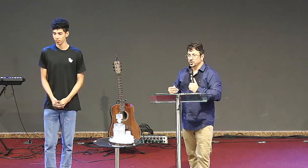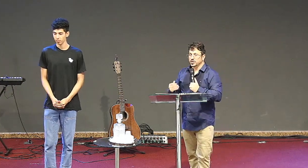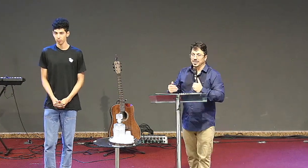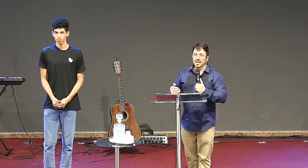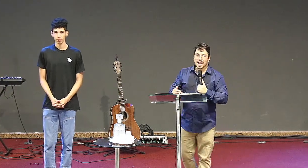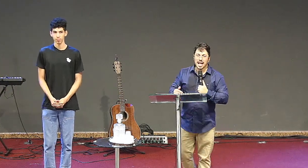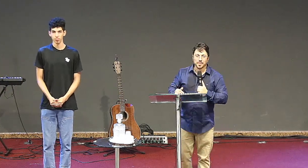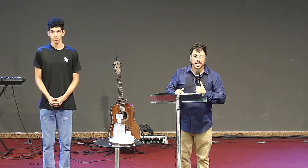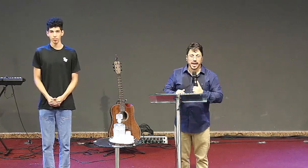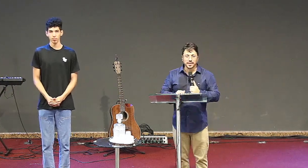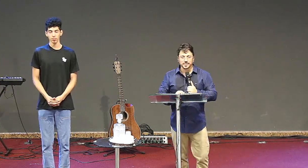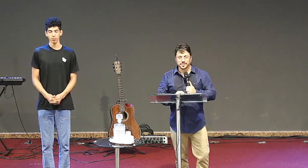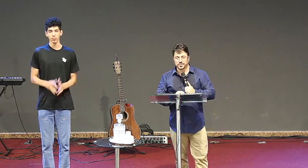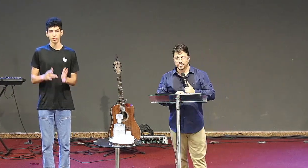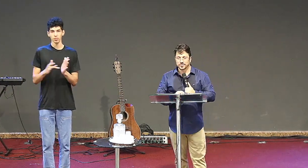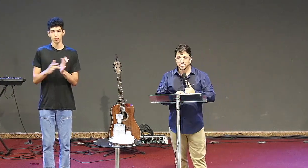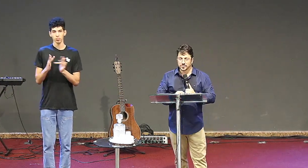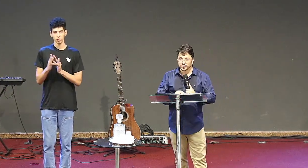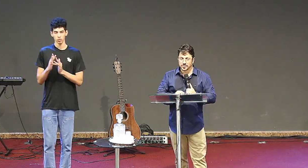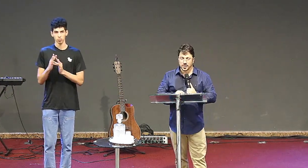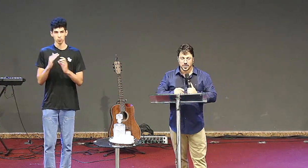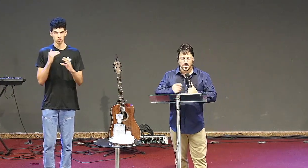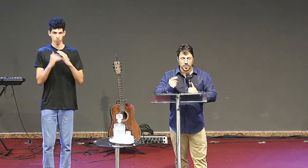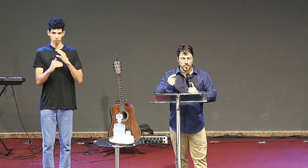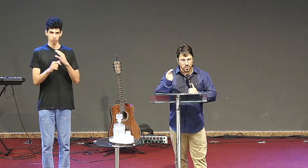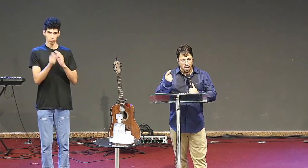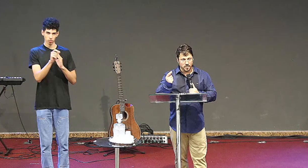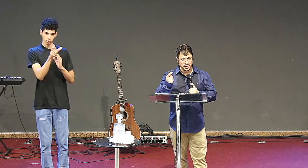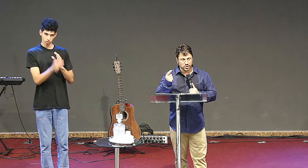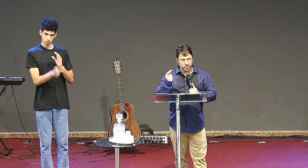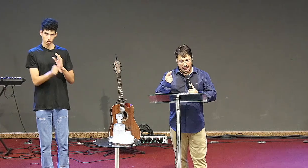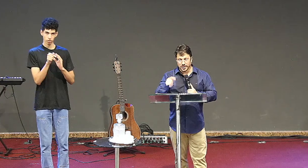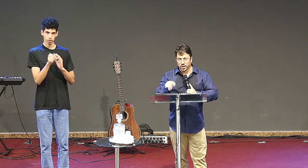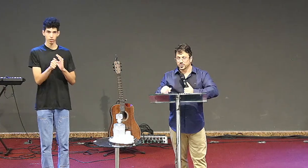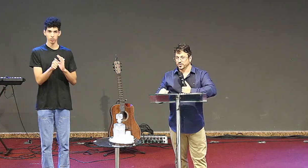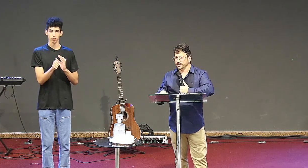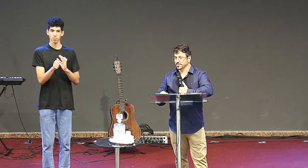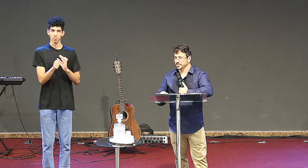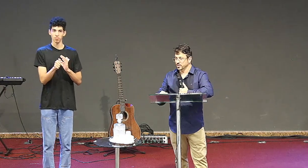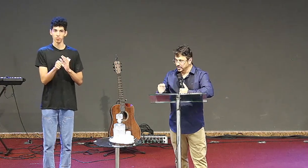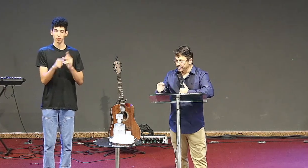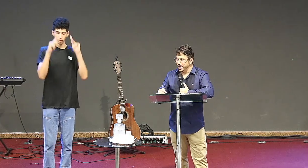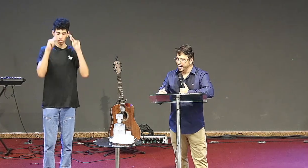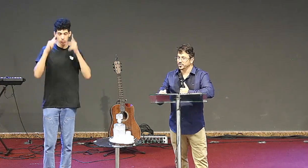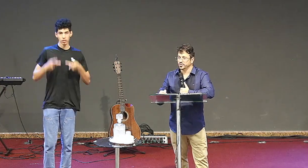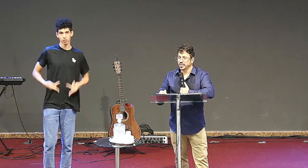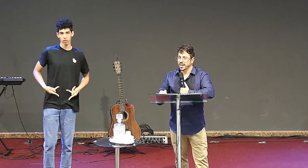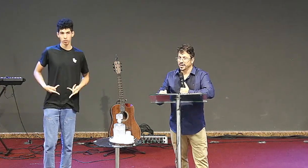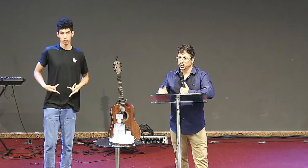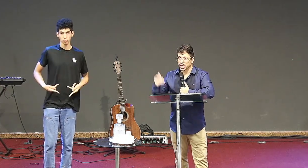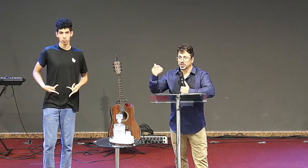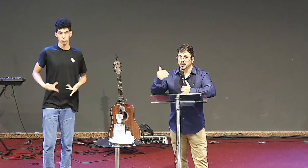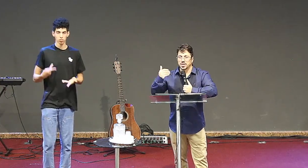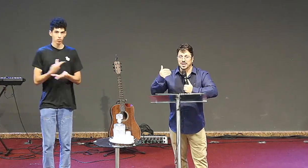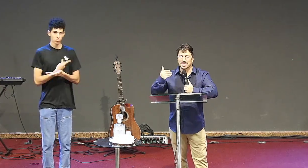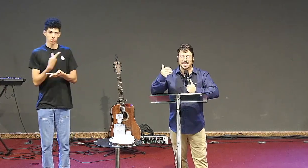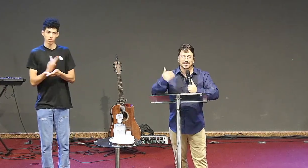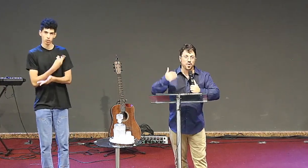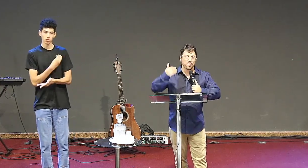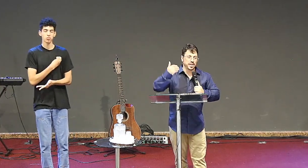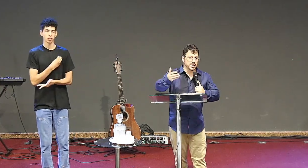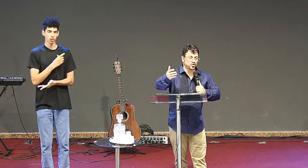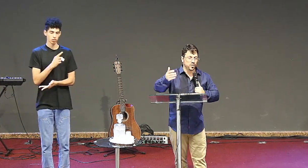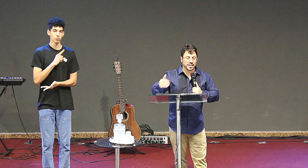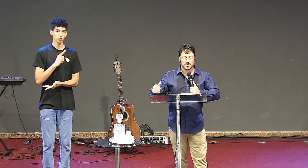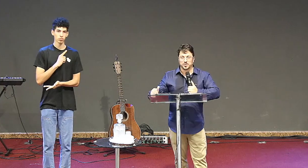Jesus está mandando a carta para quem para o homem de carne e osso com defeitos que tinha responsabilidade